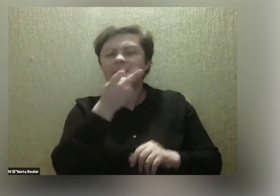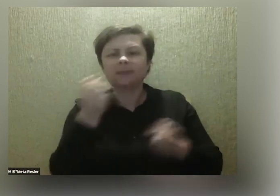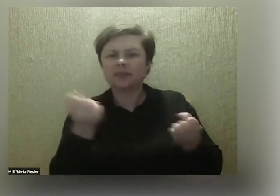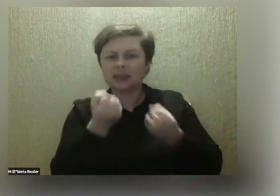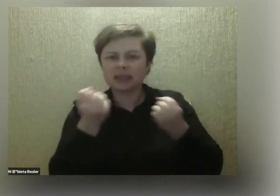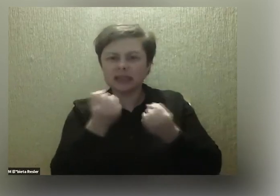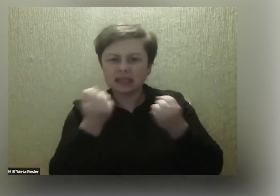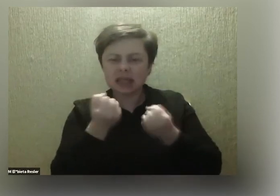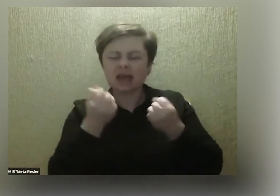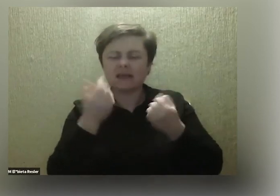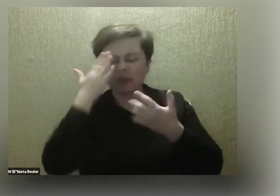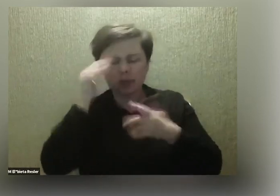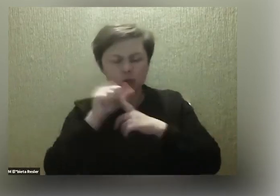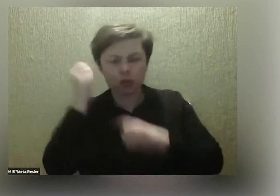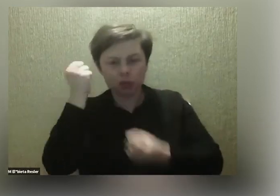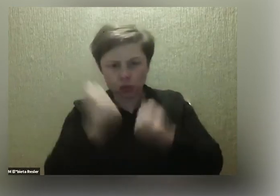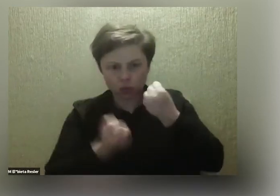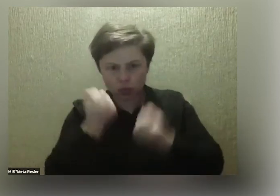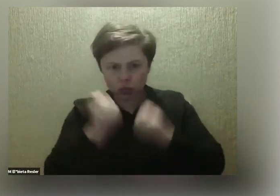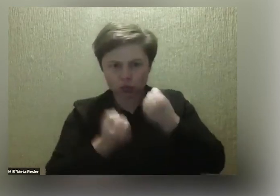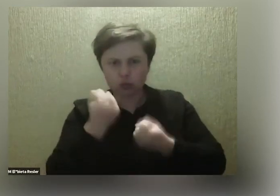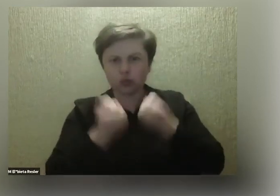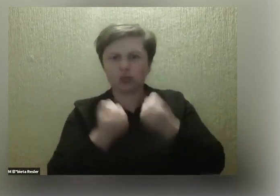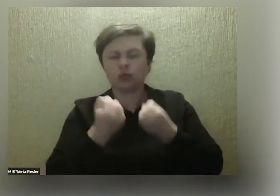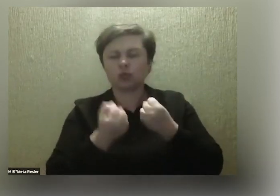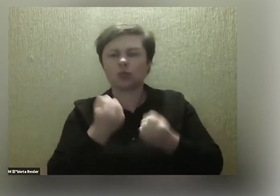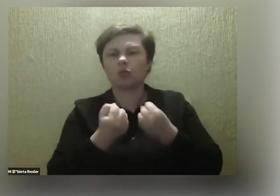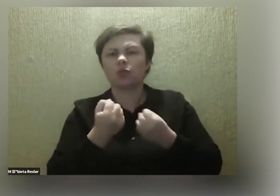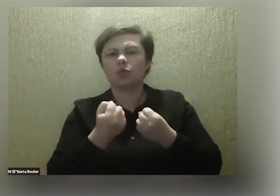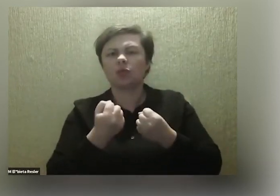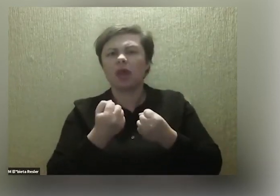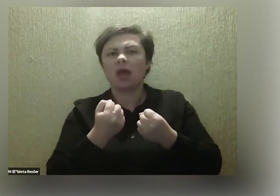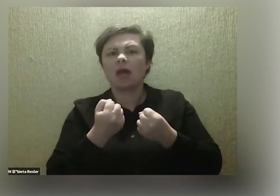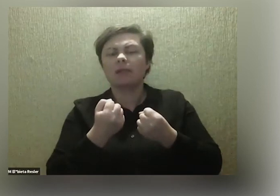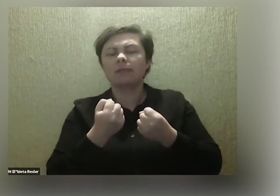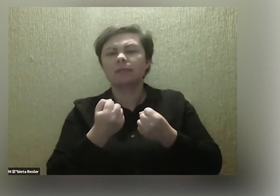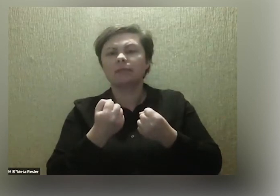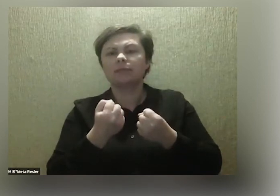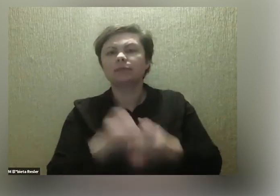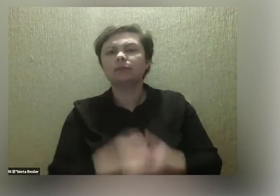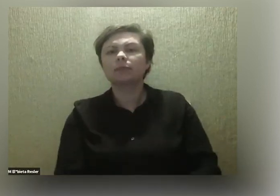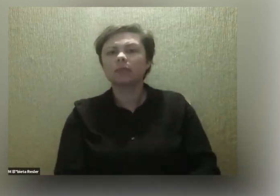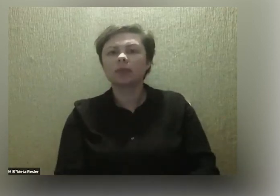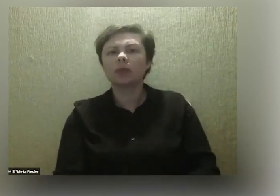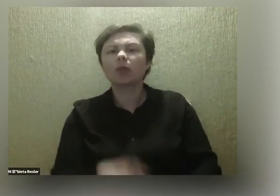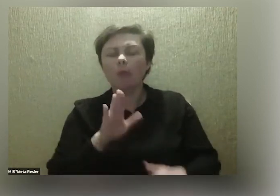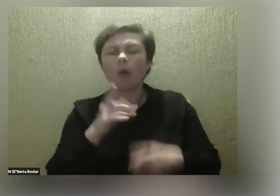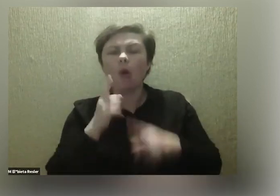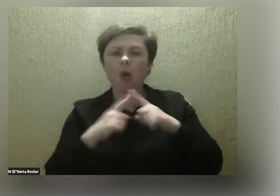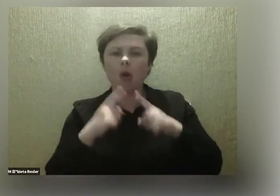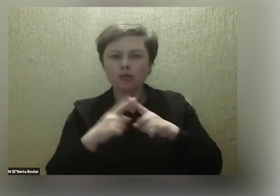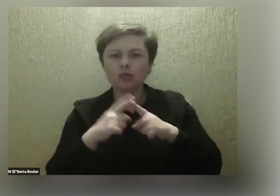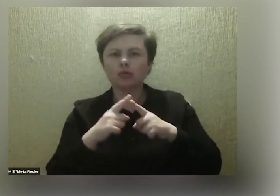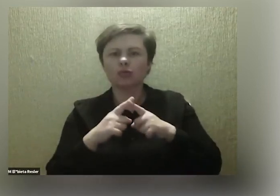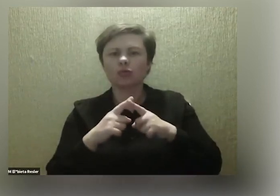tracić. Jest to trudne, z czasem coraz trudniejsze niestety, no bo się troszeczkę właśnie